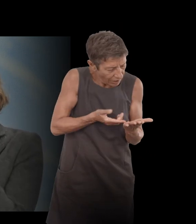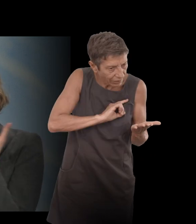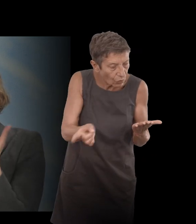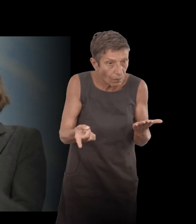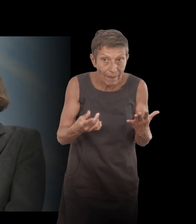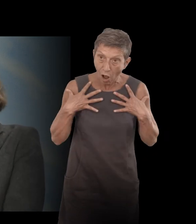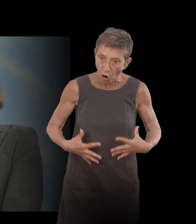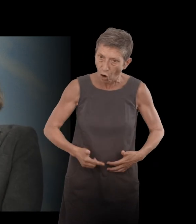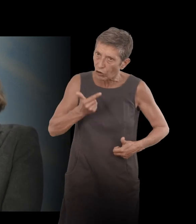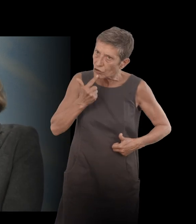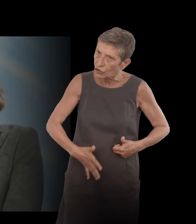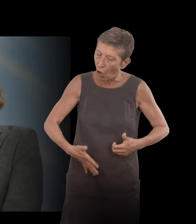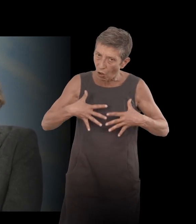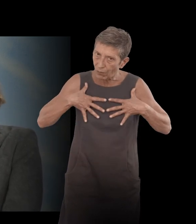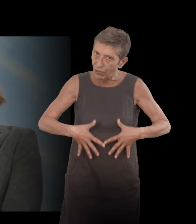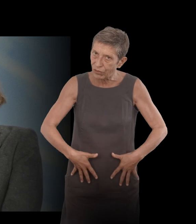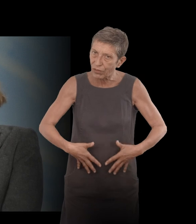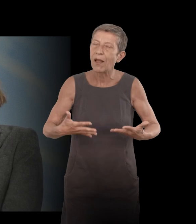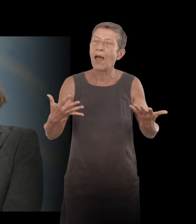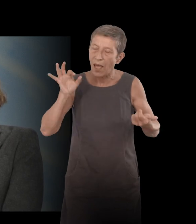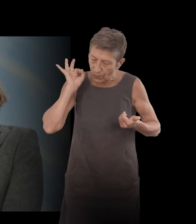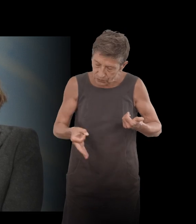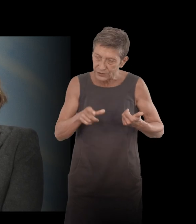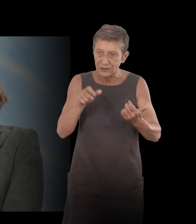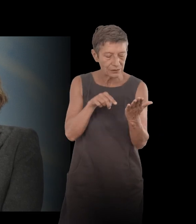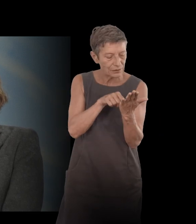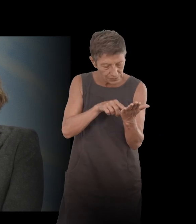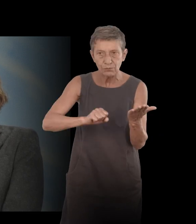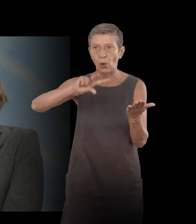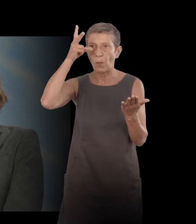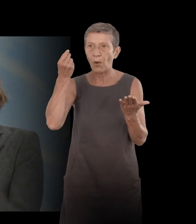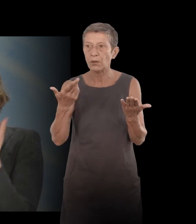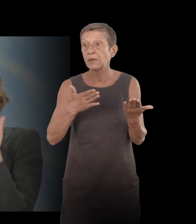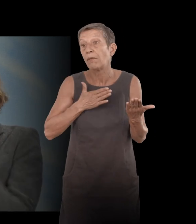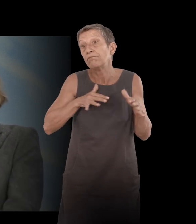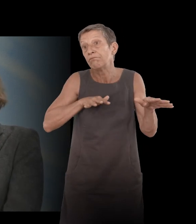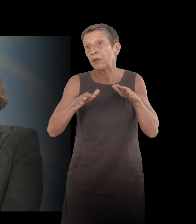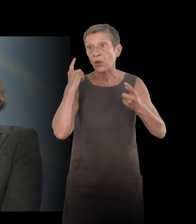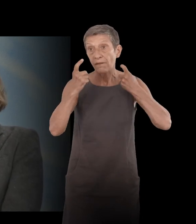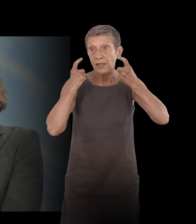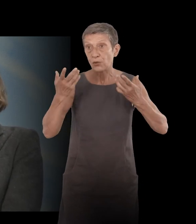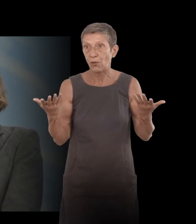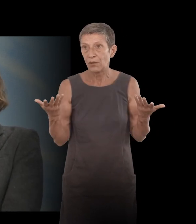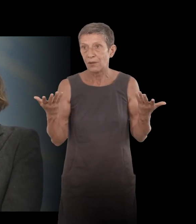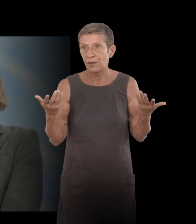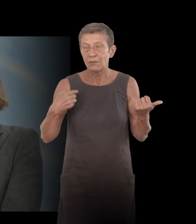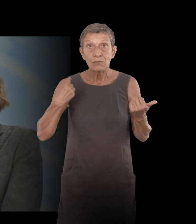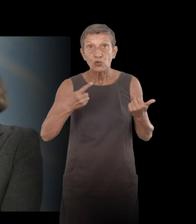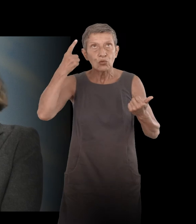après c'est ma méthode de réflexion comme je le disais tout à l'heure je je je fais des liens constamment et je me dis pourquoi pas